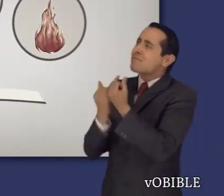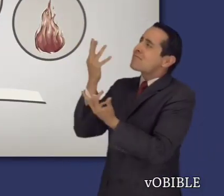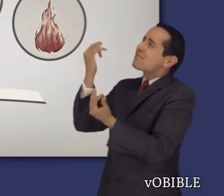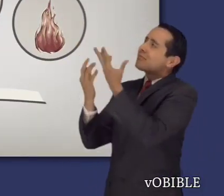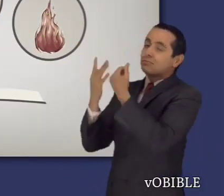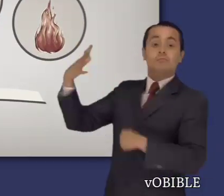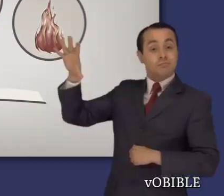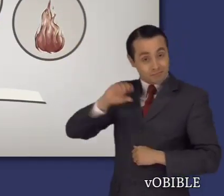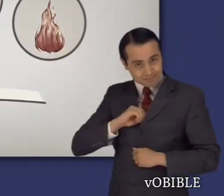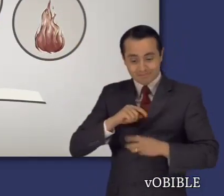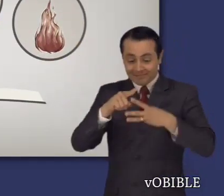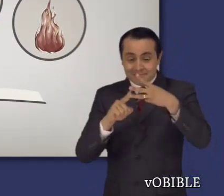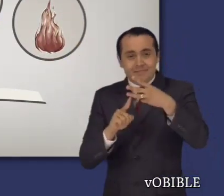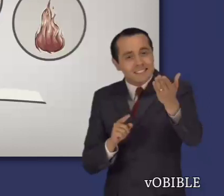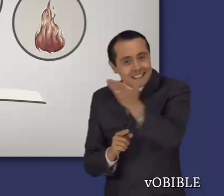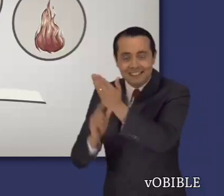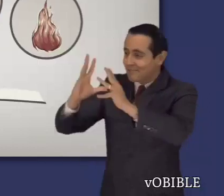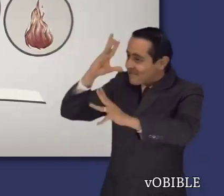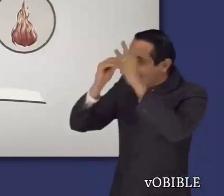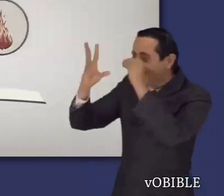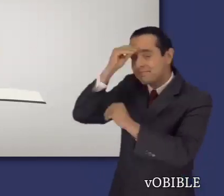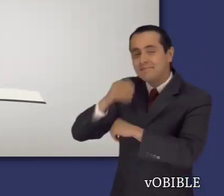quien basa su soberanía en el amor.